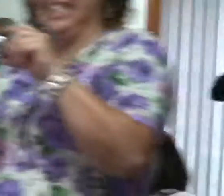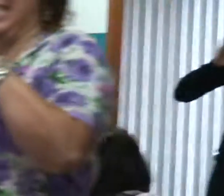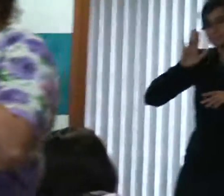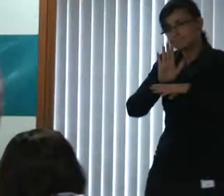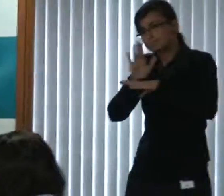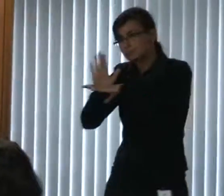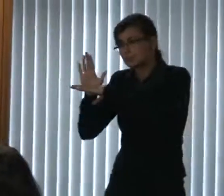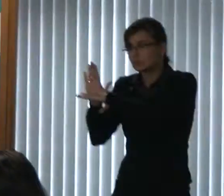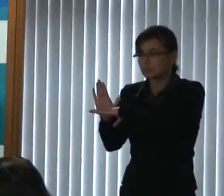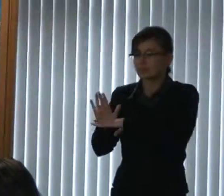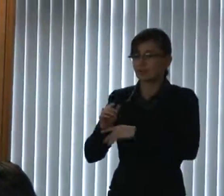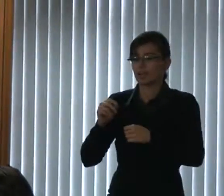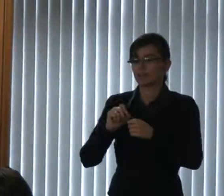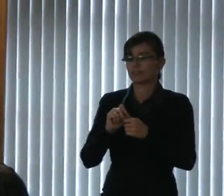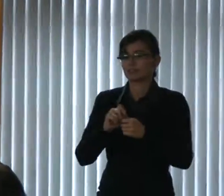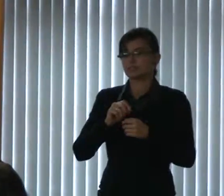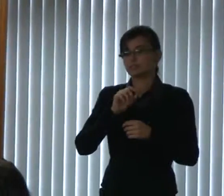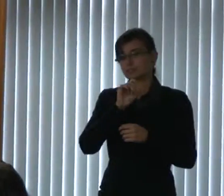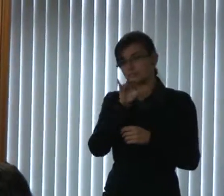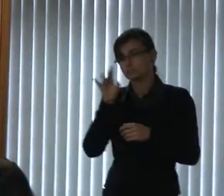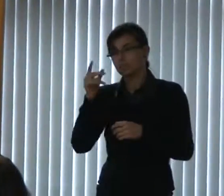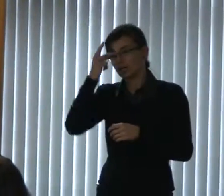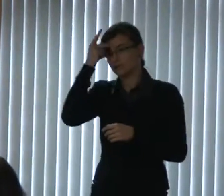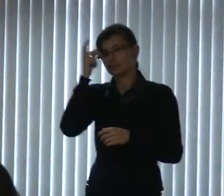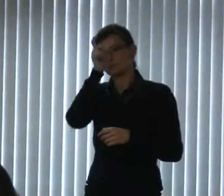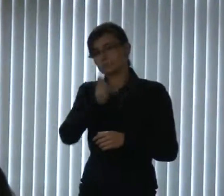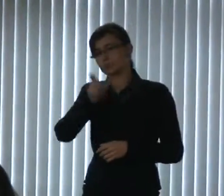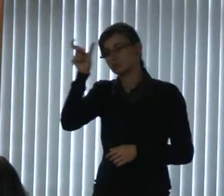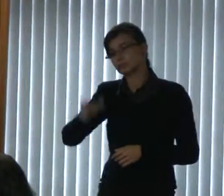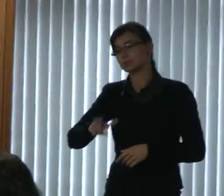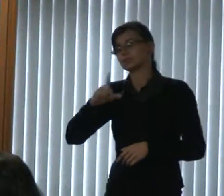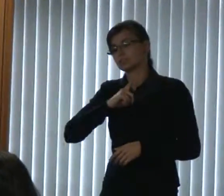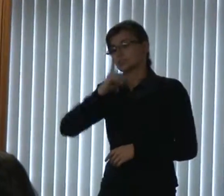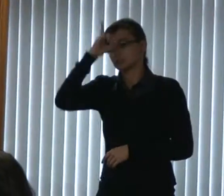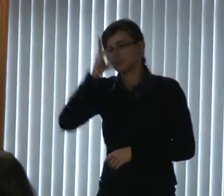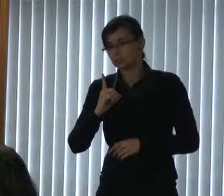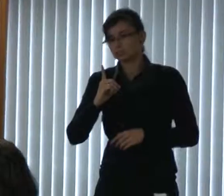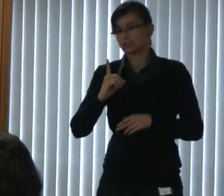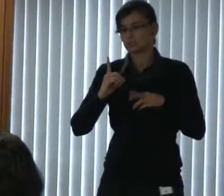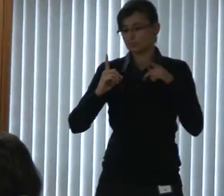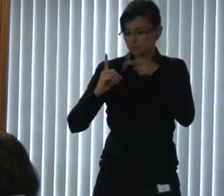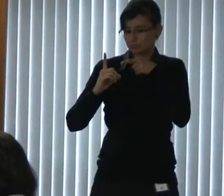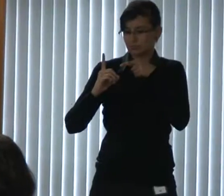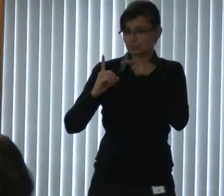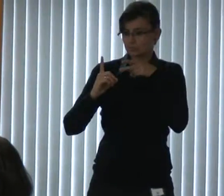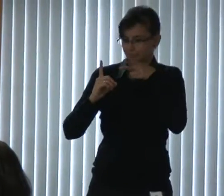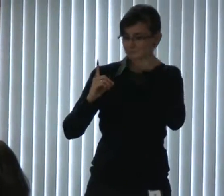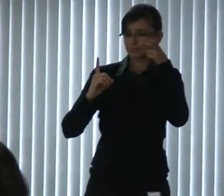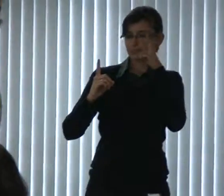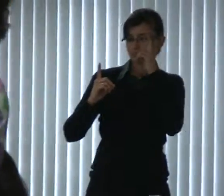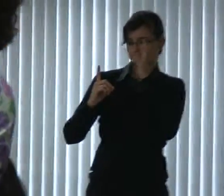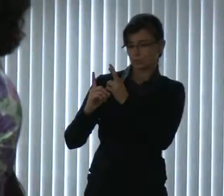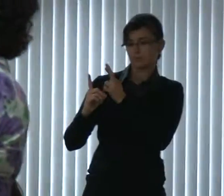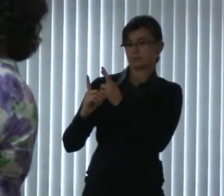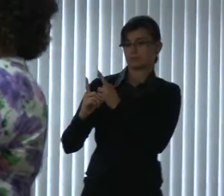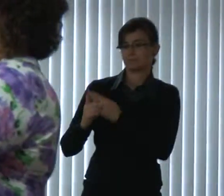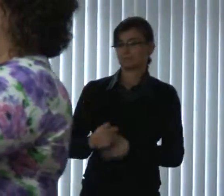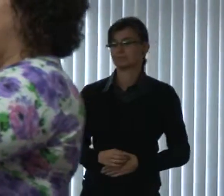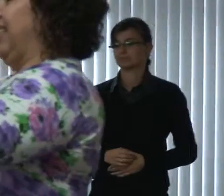fazer com que as pessoas tenham seus direitos reconhecidos. e isso, presidente Salamone, eu tenho